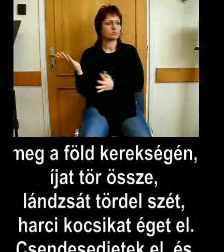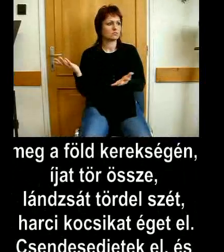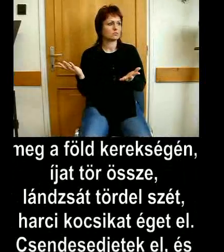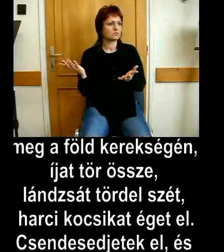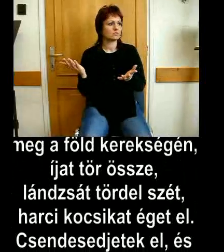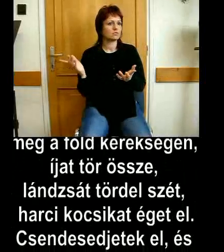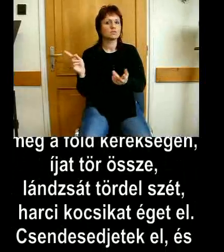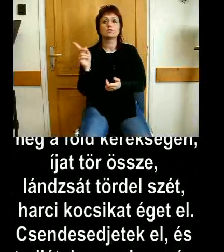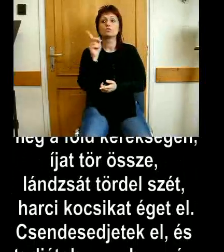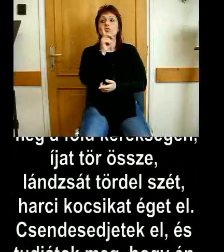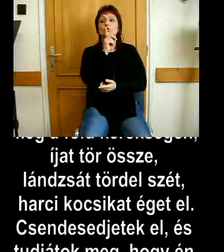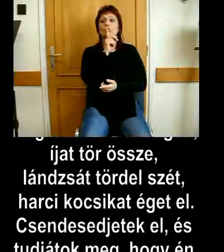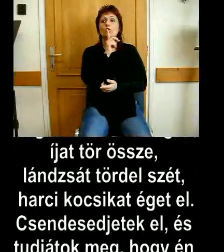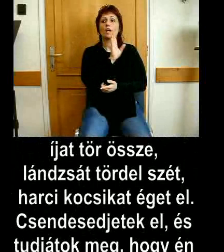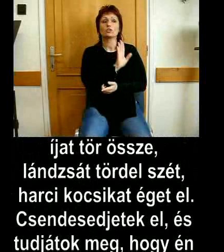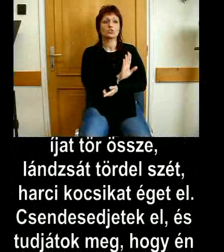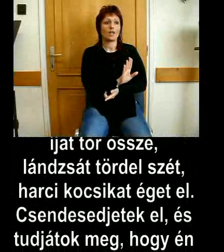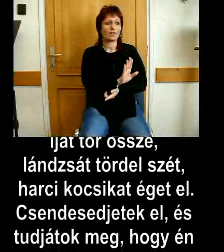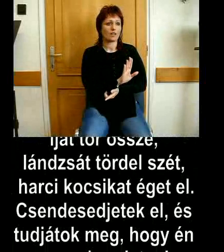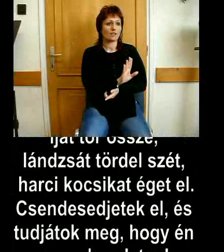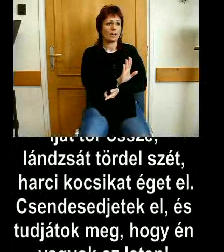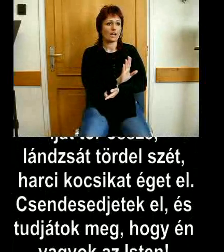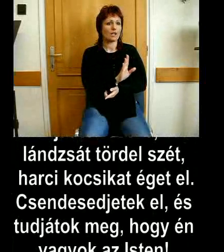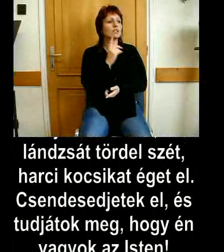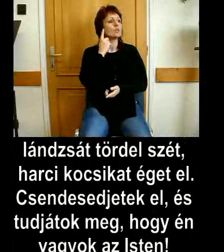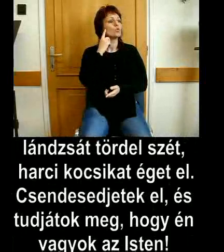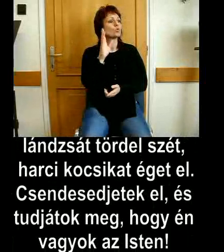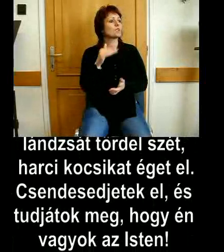Csöndesedjetek el, és tudjátok meg, hogy én vagyok az Isten.